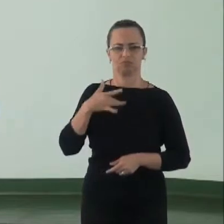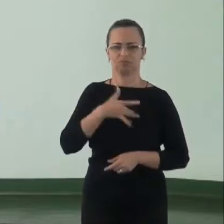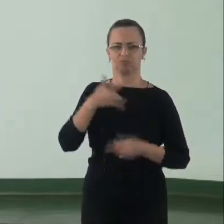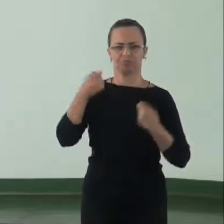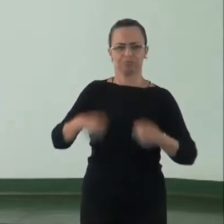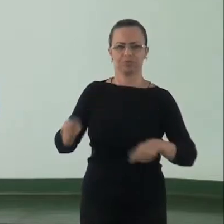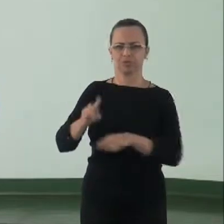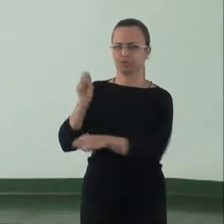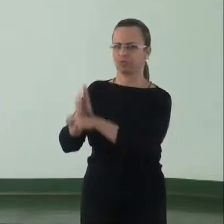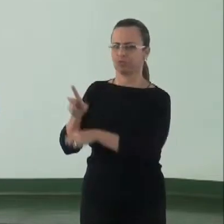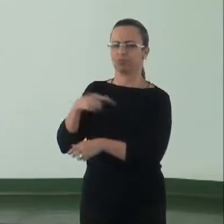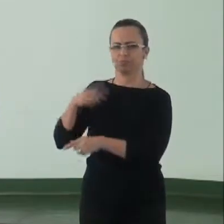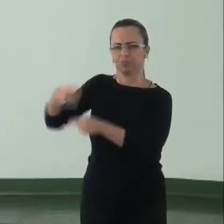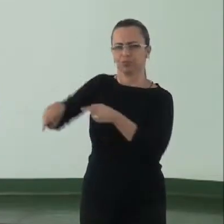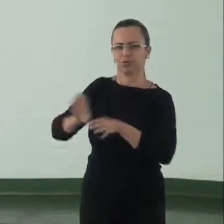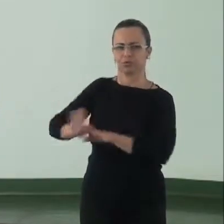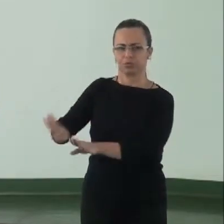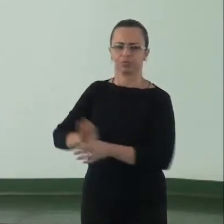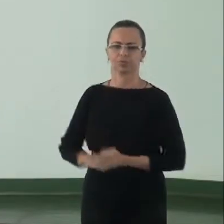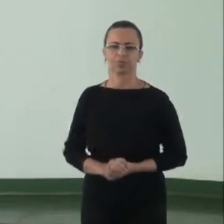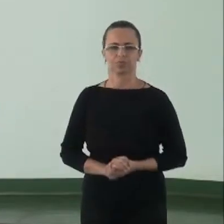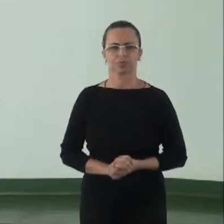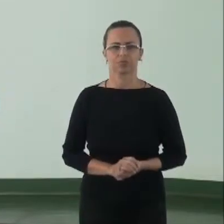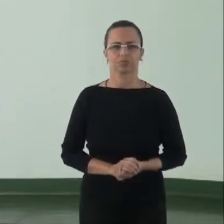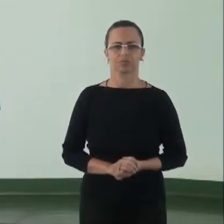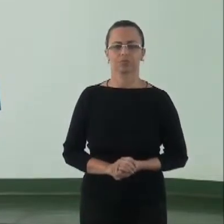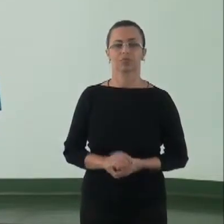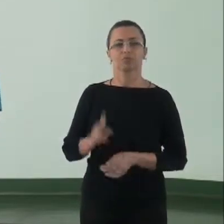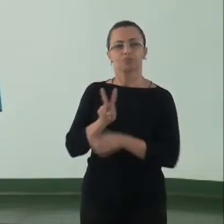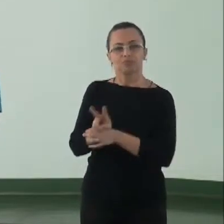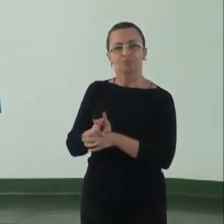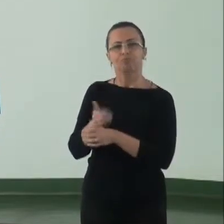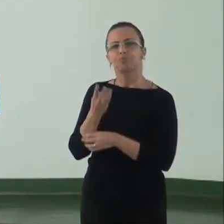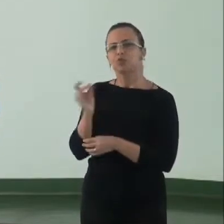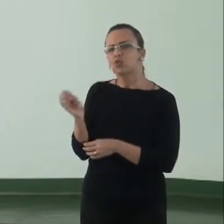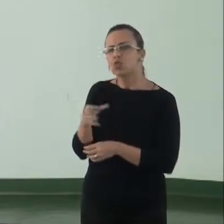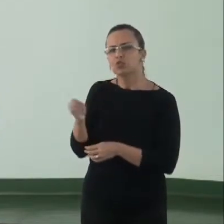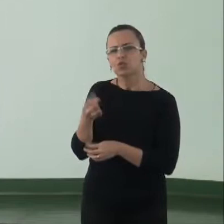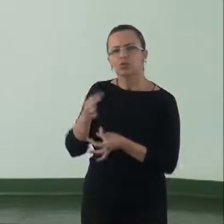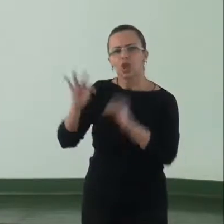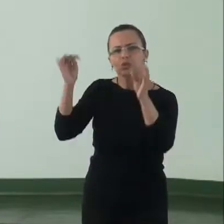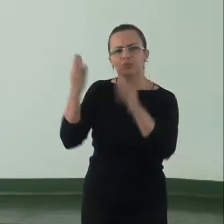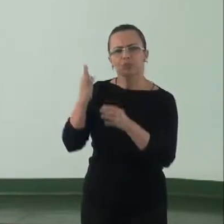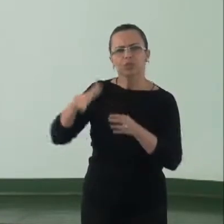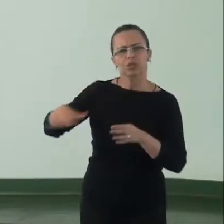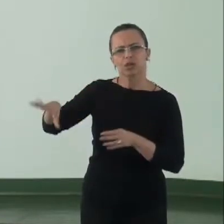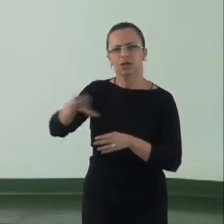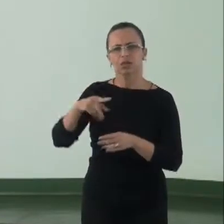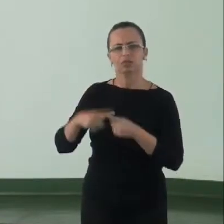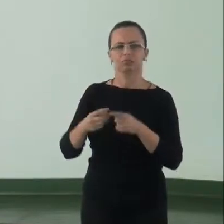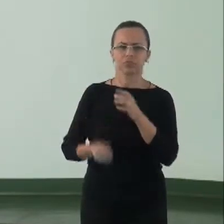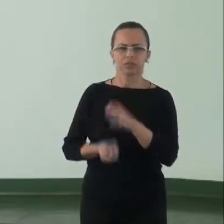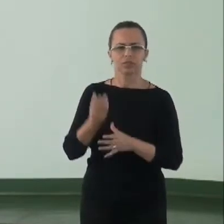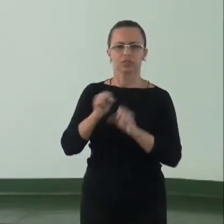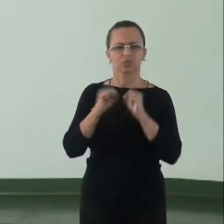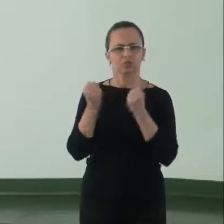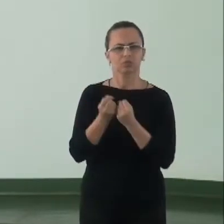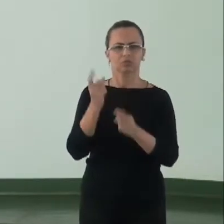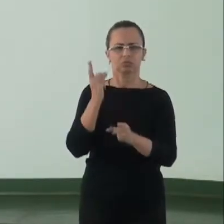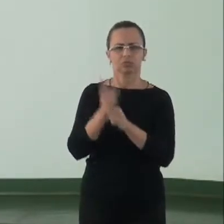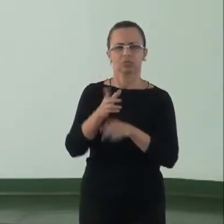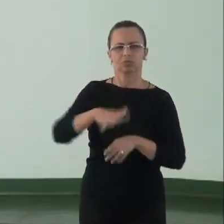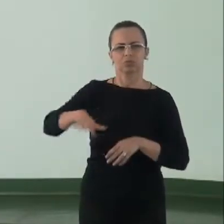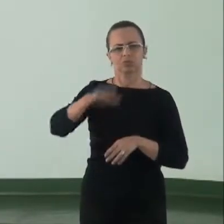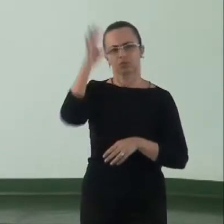sejam proibidos. Monitoramento das novas biotecnologias e seus impactos, realização de encontros, seminários, espaços de